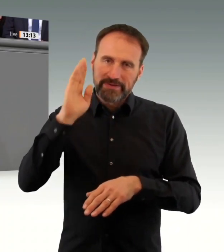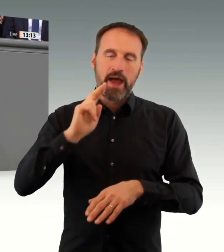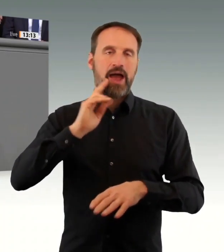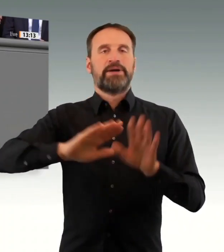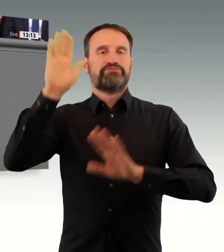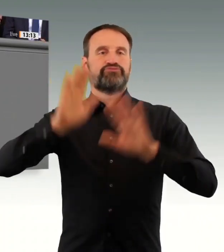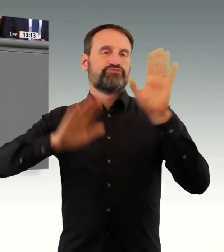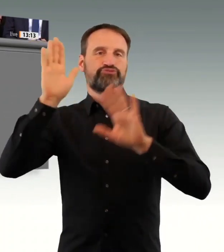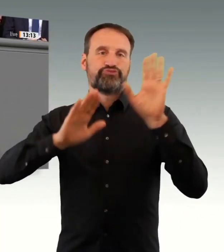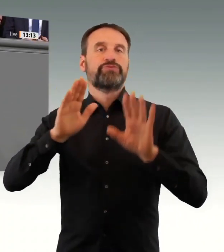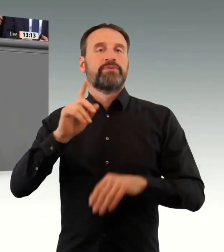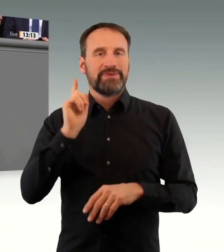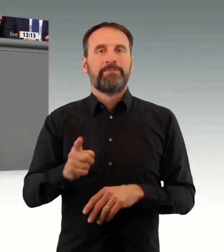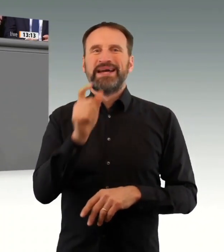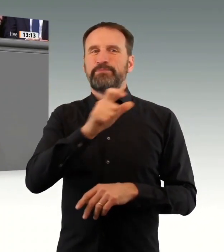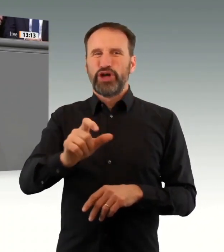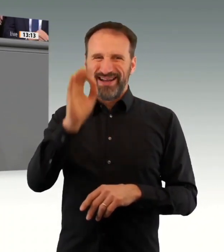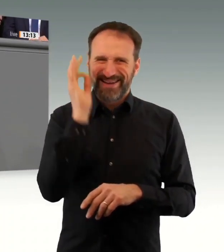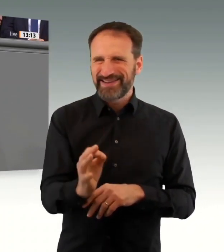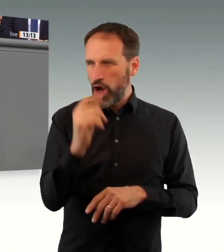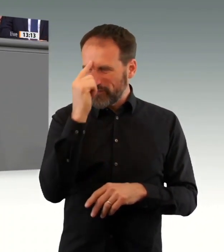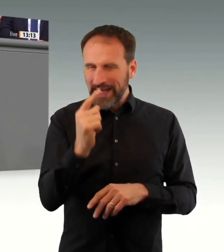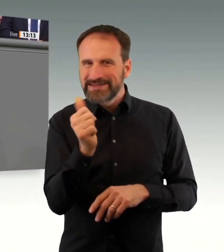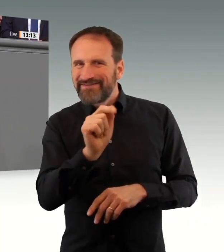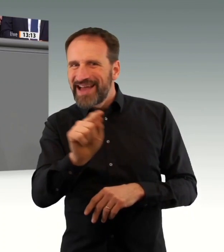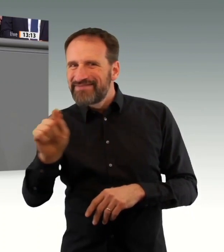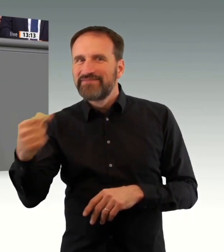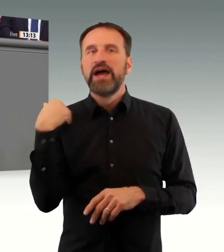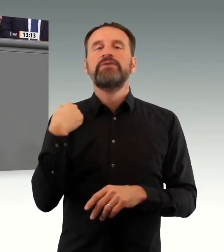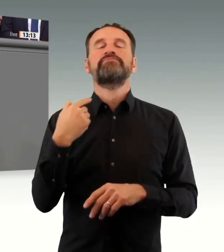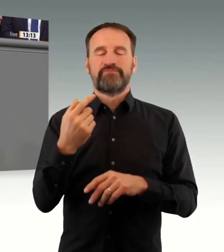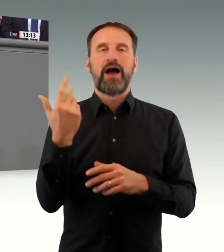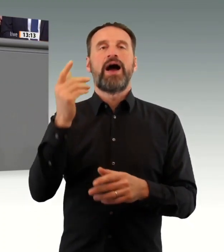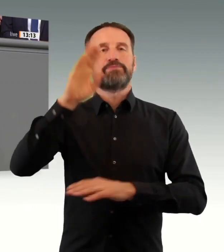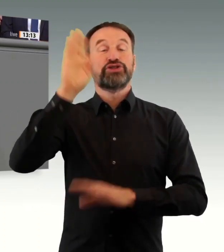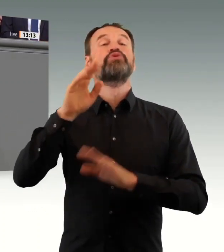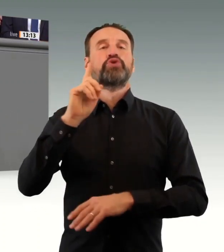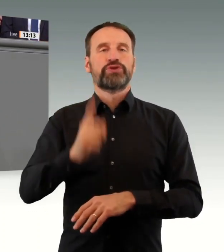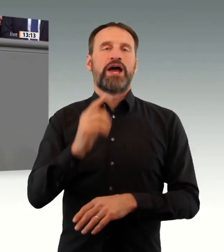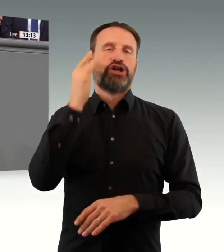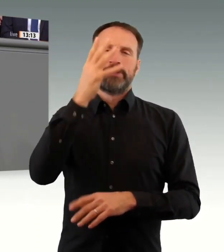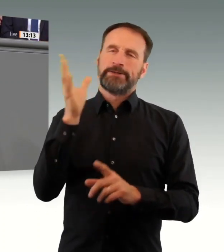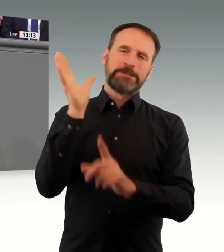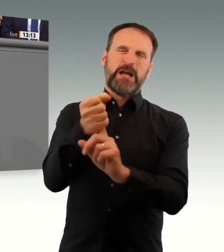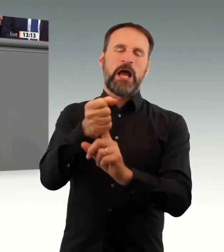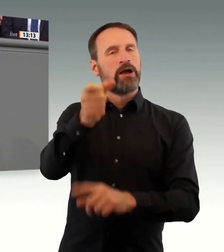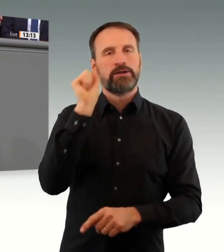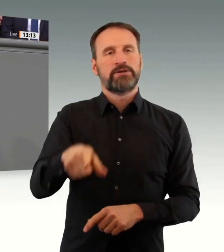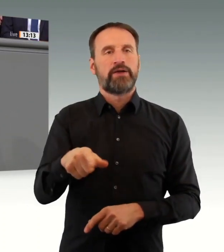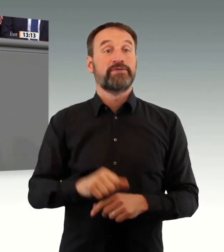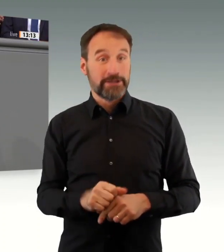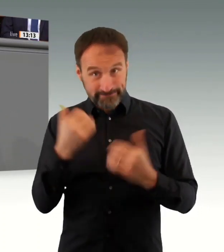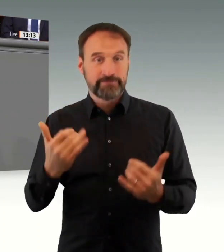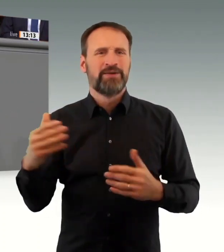1985 einen Ausreiseantrag stellte. Sie tun das mit diesem Gesetz heute. Es tut mir leid für meine